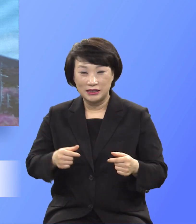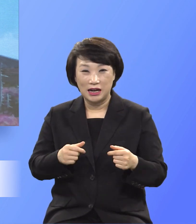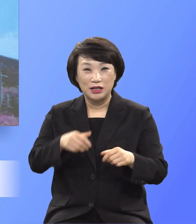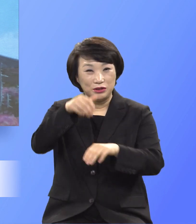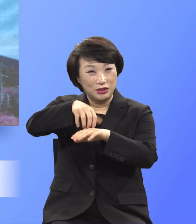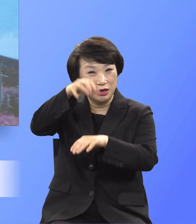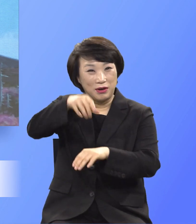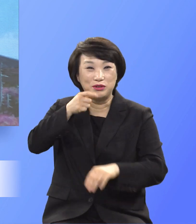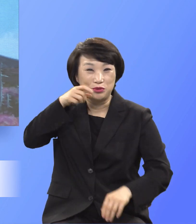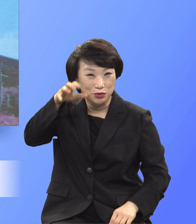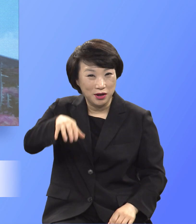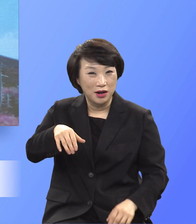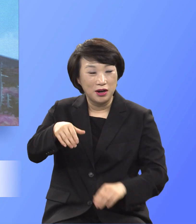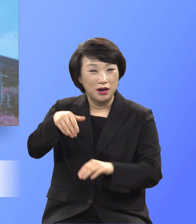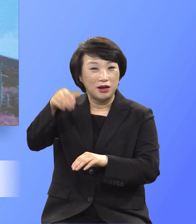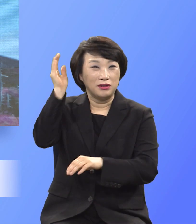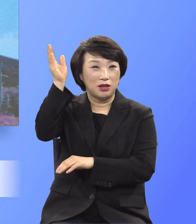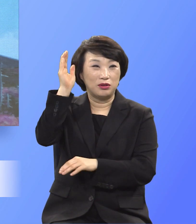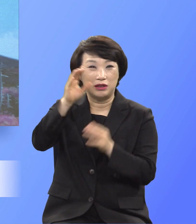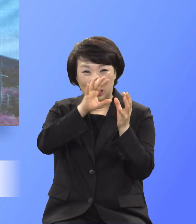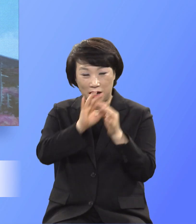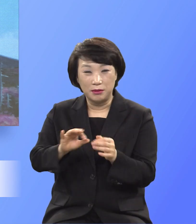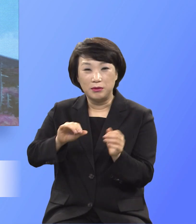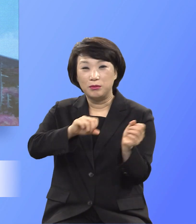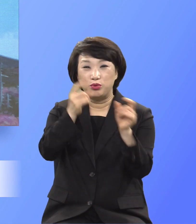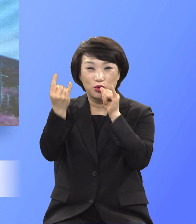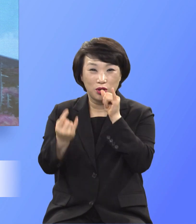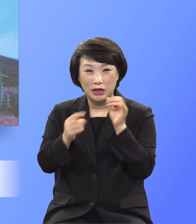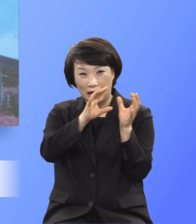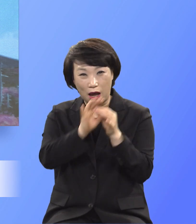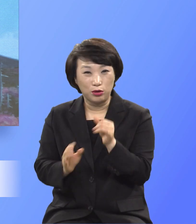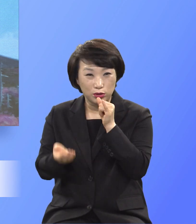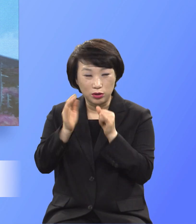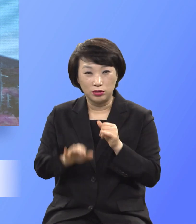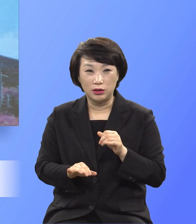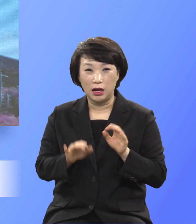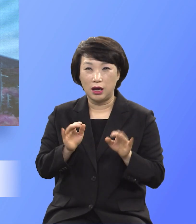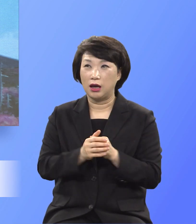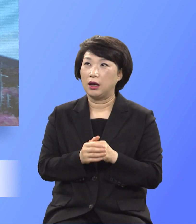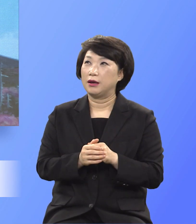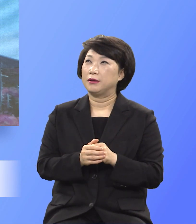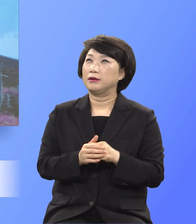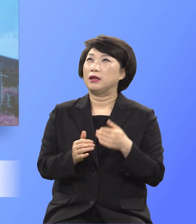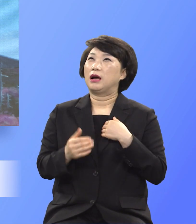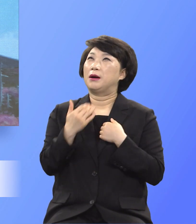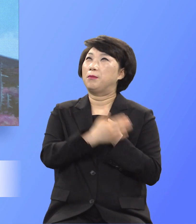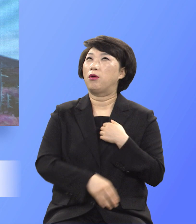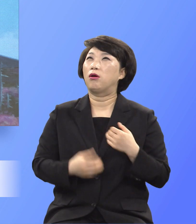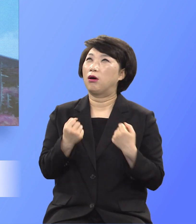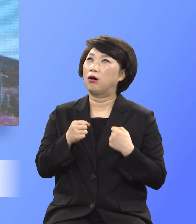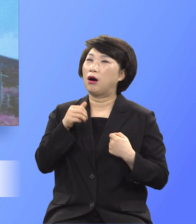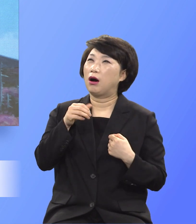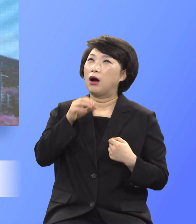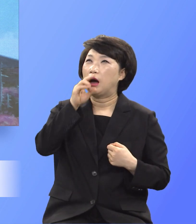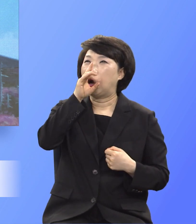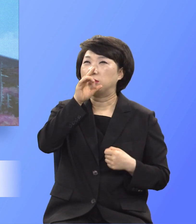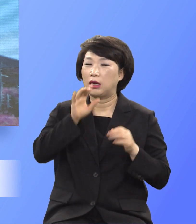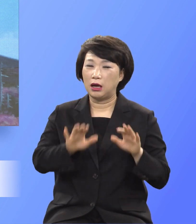그문가족을 집회에 가면서 오늘은 아마 설교하다 주님 앞에